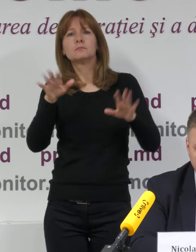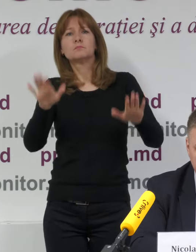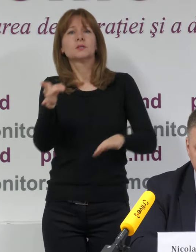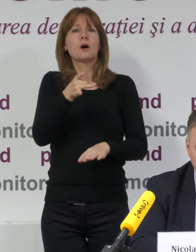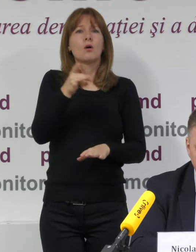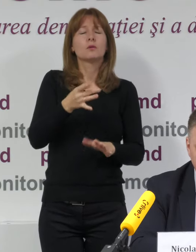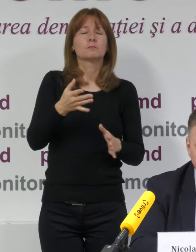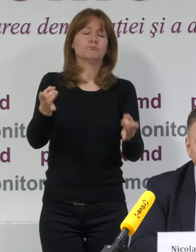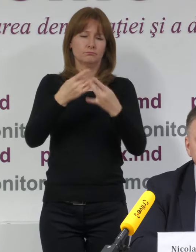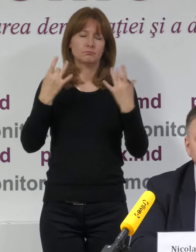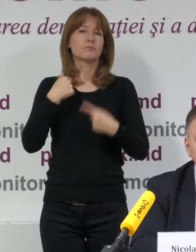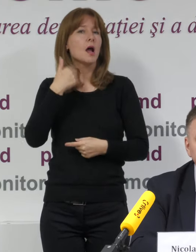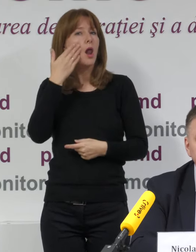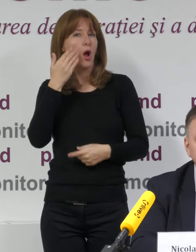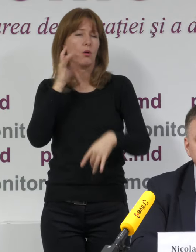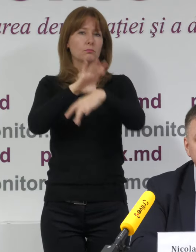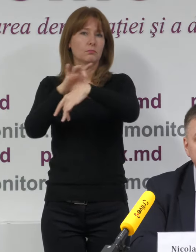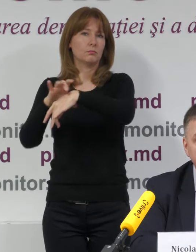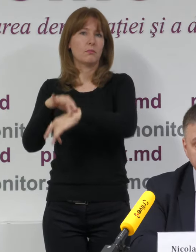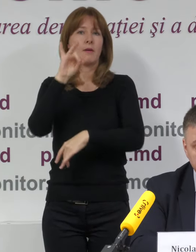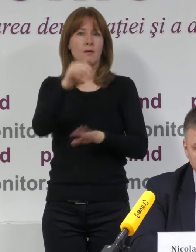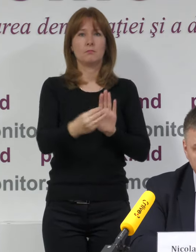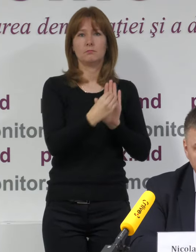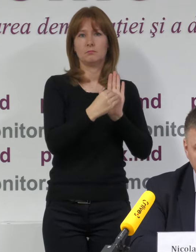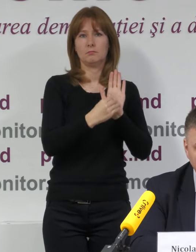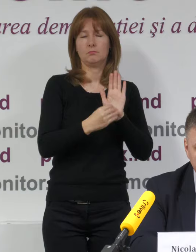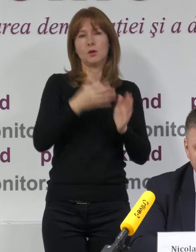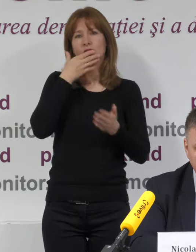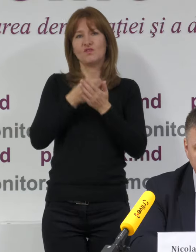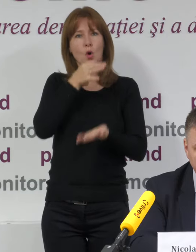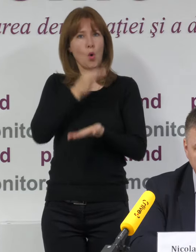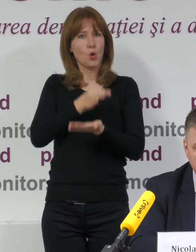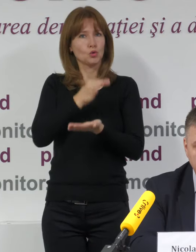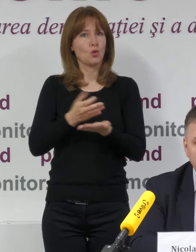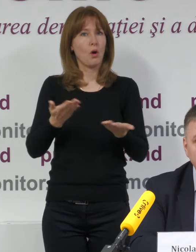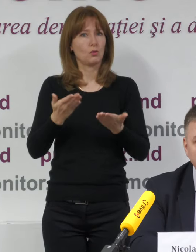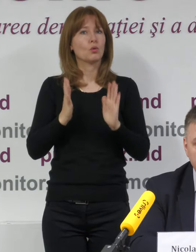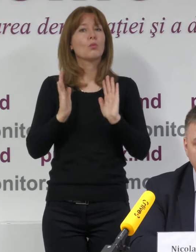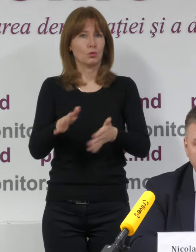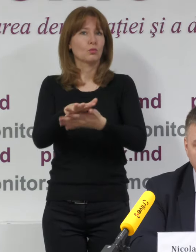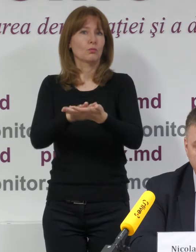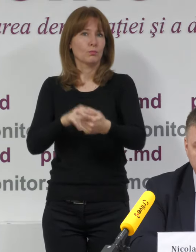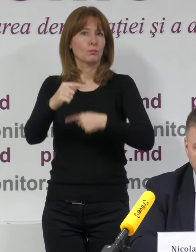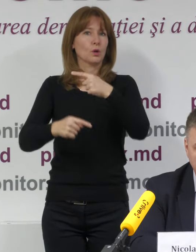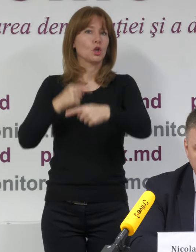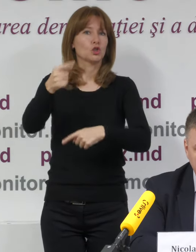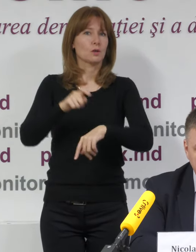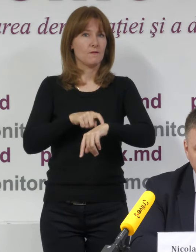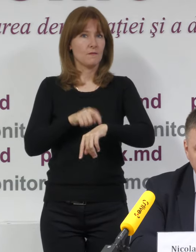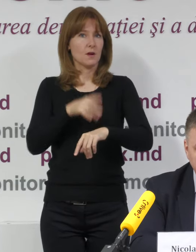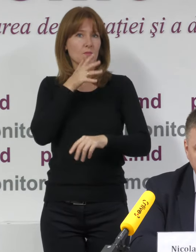acele informații și eventual să le includem în rapoartele care vor fi la următoarele ori